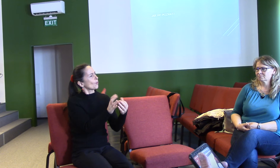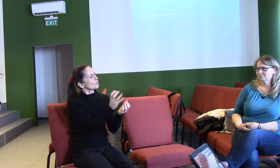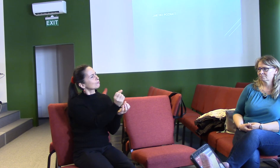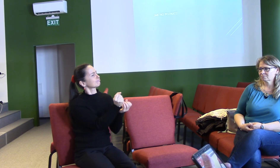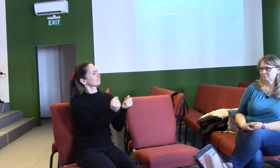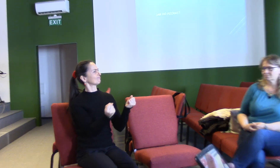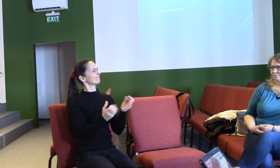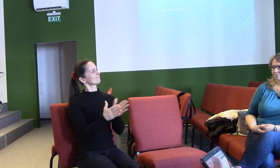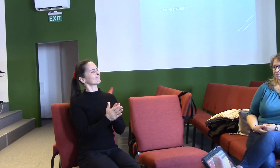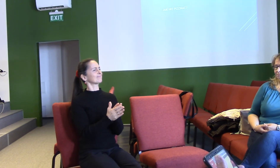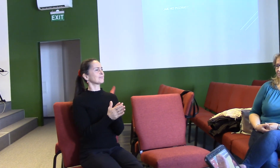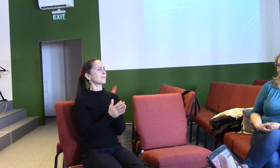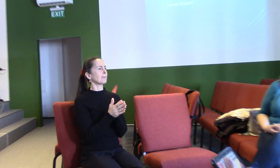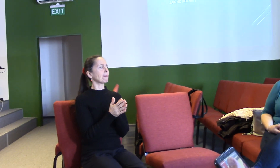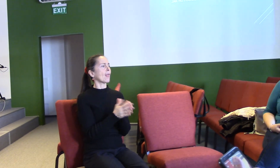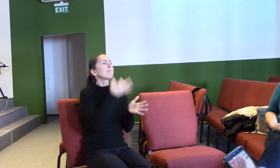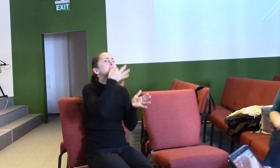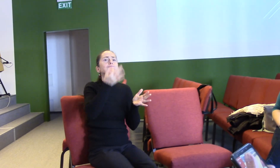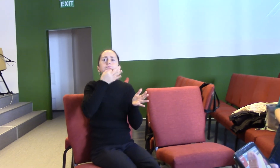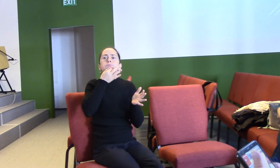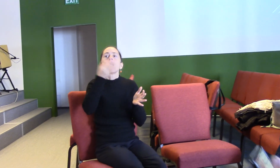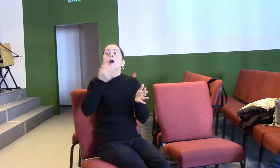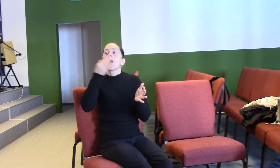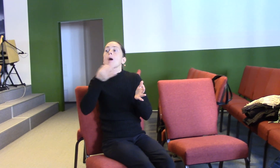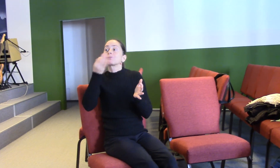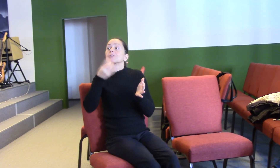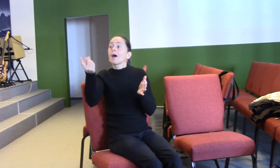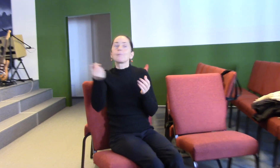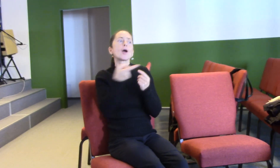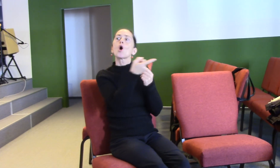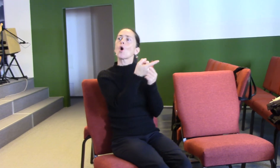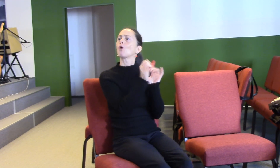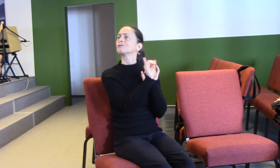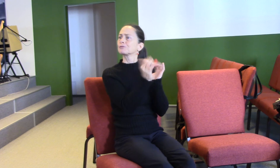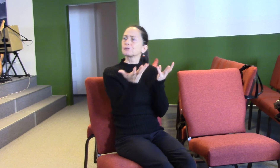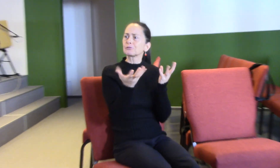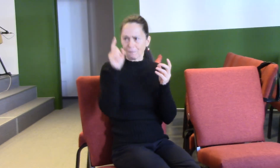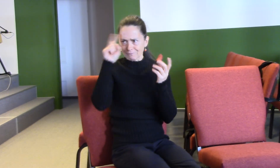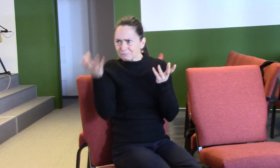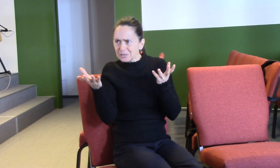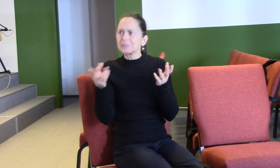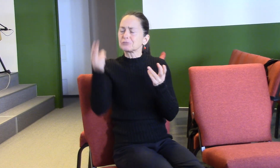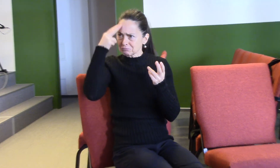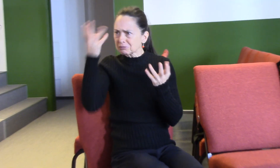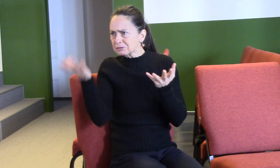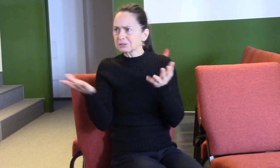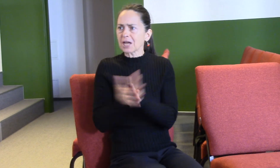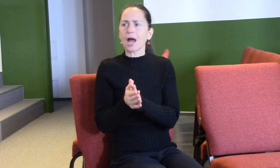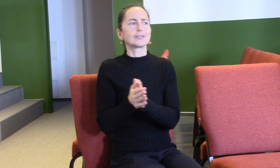ptáme se druhých lidí, co na něho říkají a hlavně spolu hovoříme, více